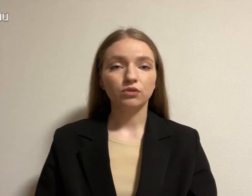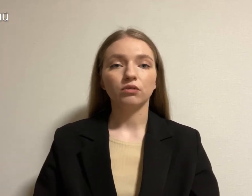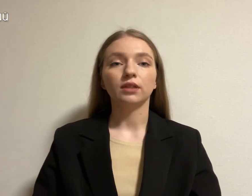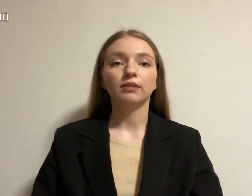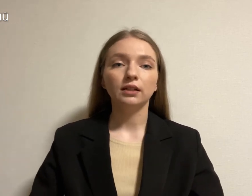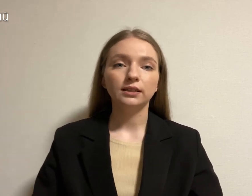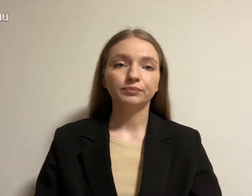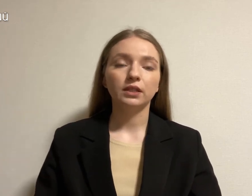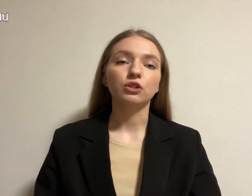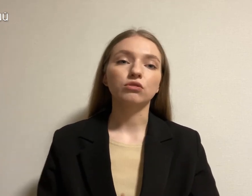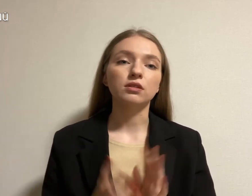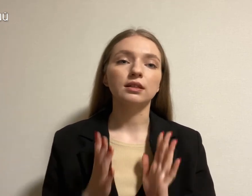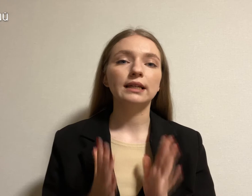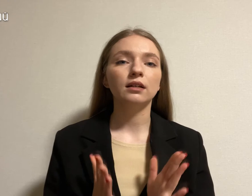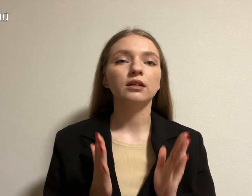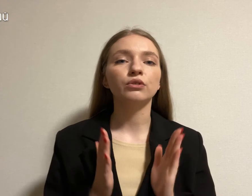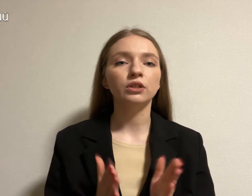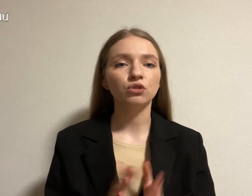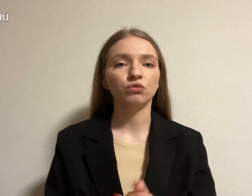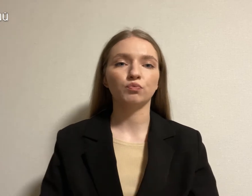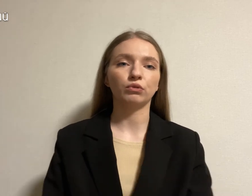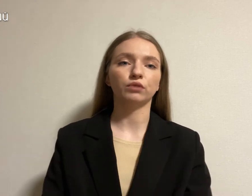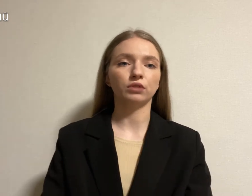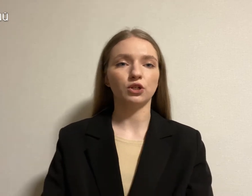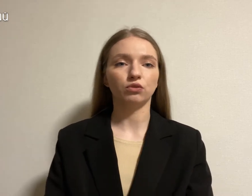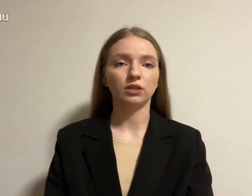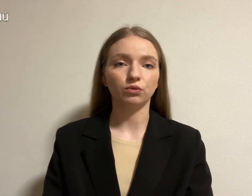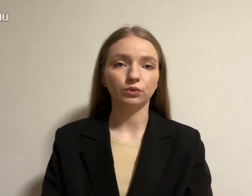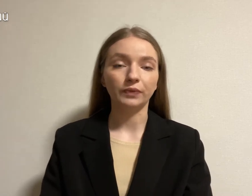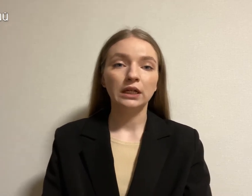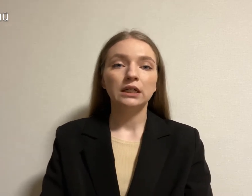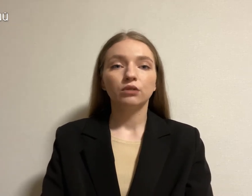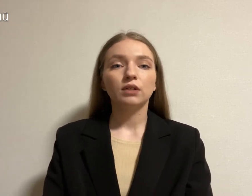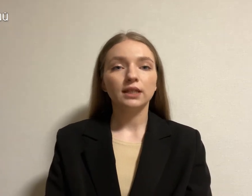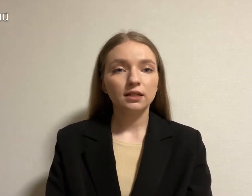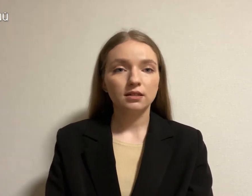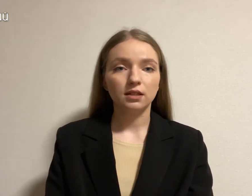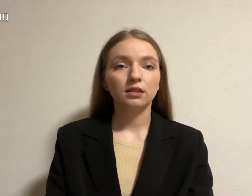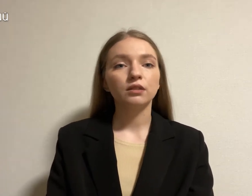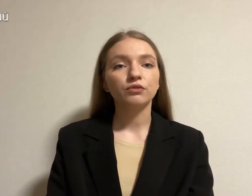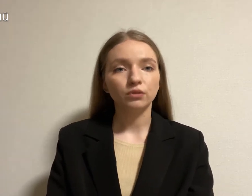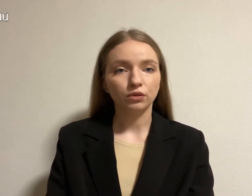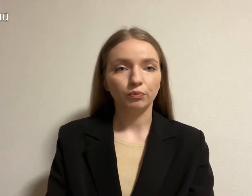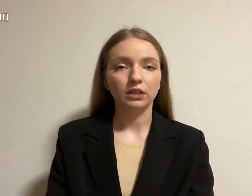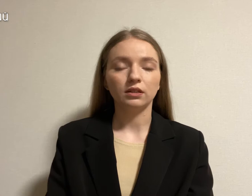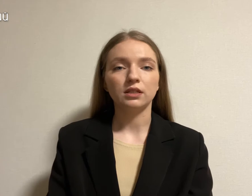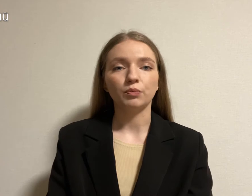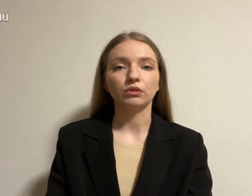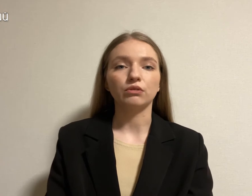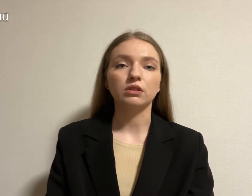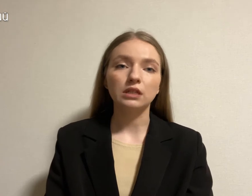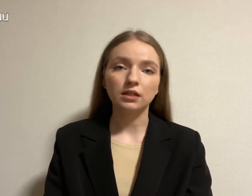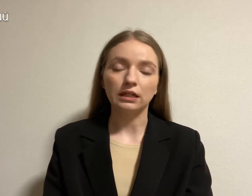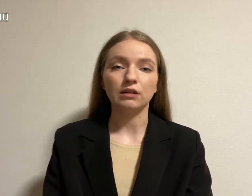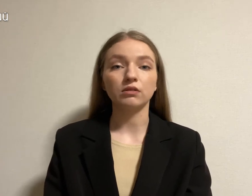російської навали і шостий день героїчного спротиву нашого народу. Українці єдиним фронтом піднялися